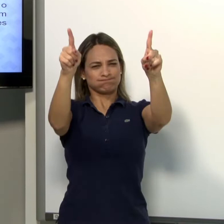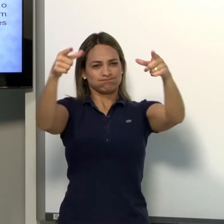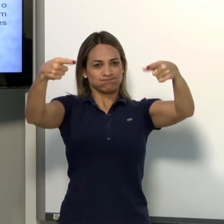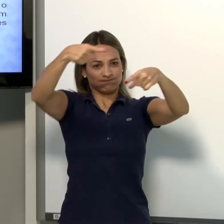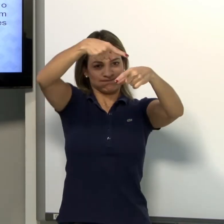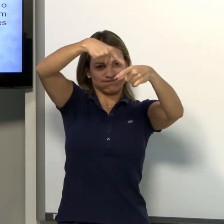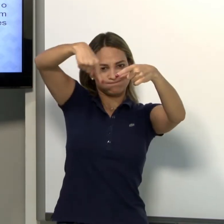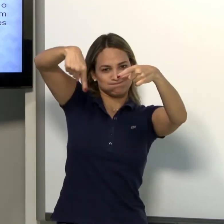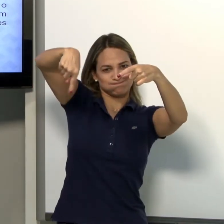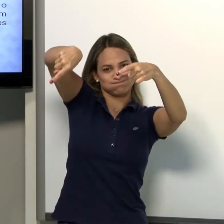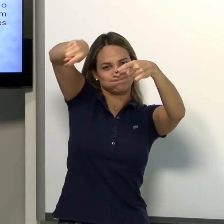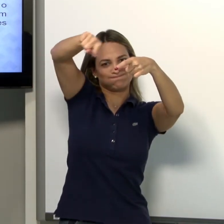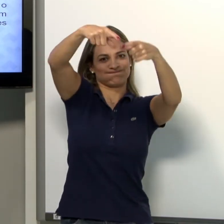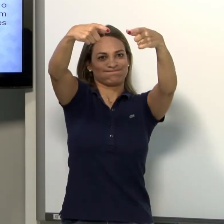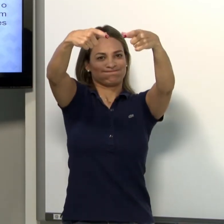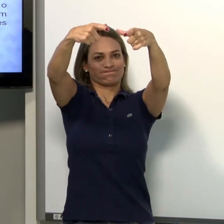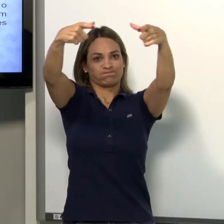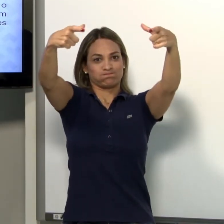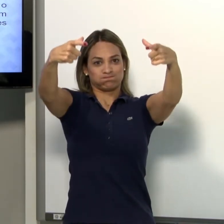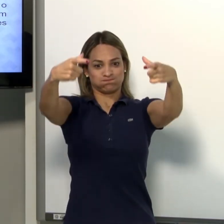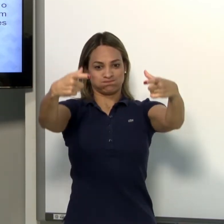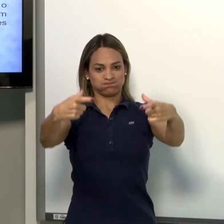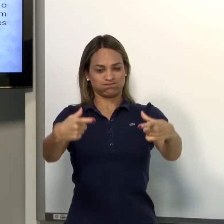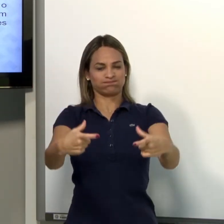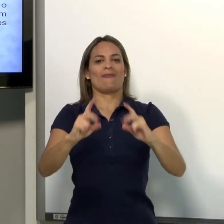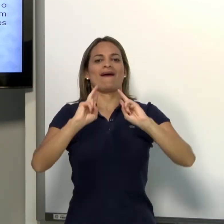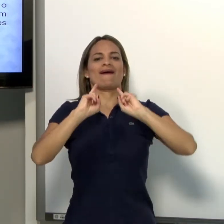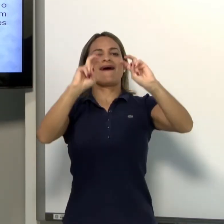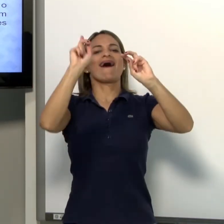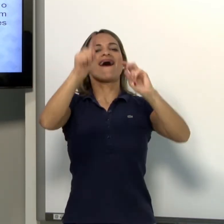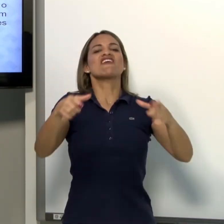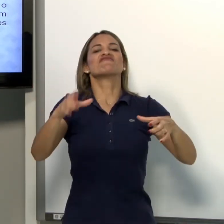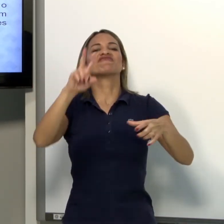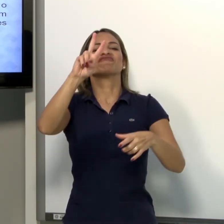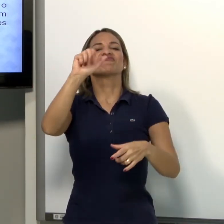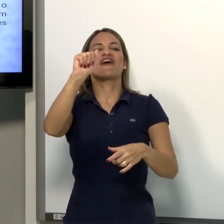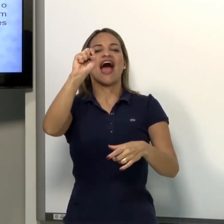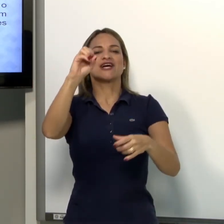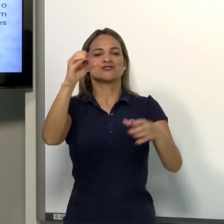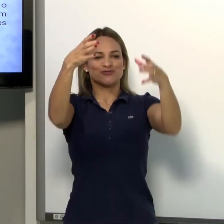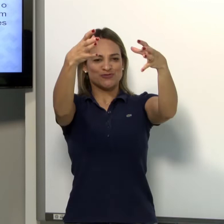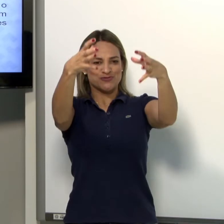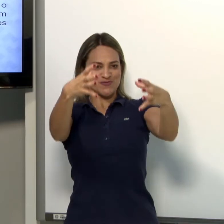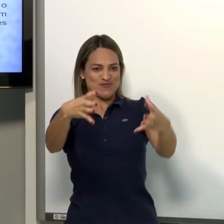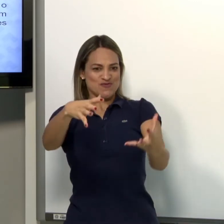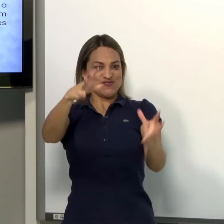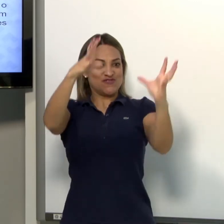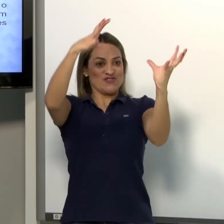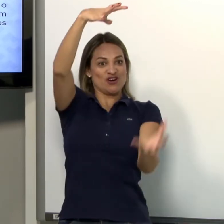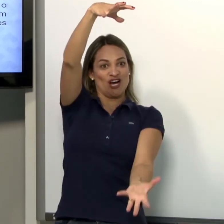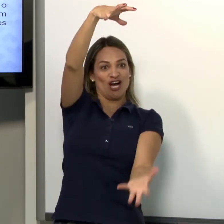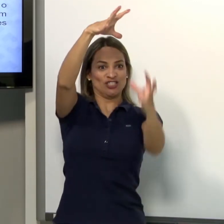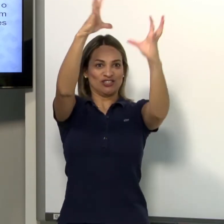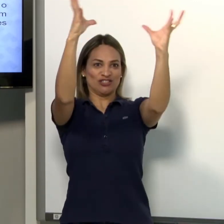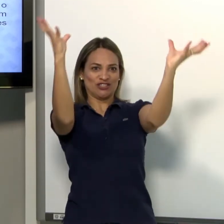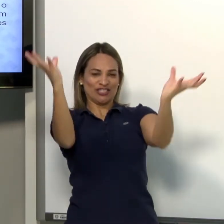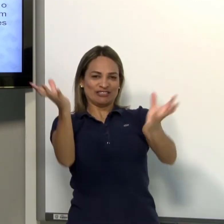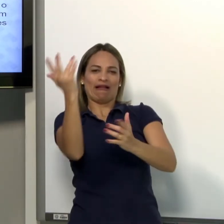Usando esse classificador, você observa direto. Por exemplo, é bem redondo? Tem uma boca larga? É um vaso.